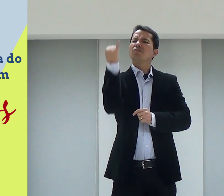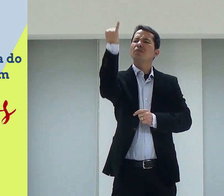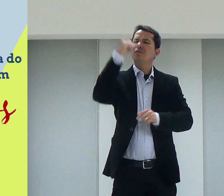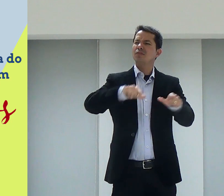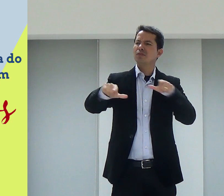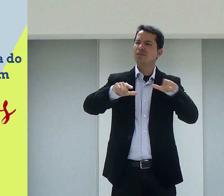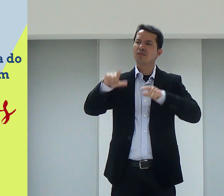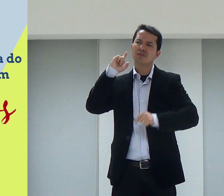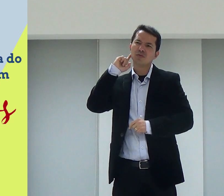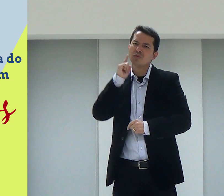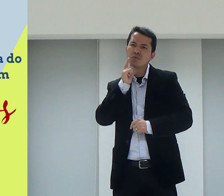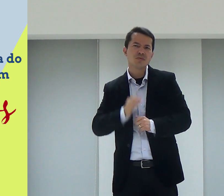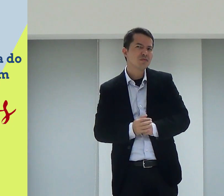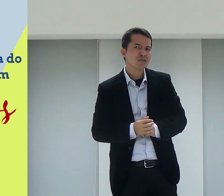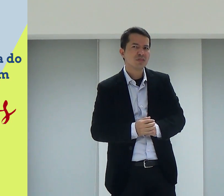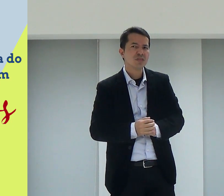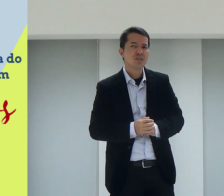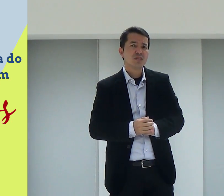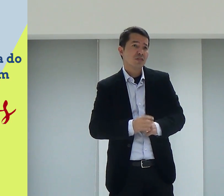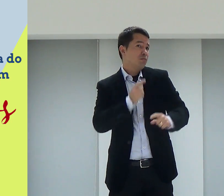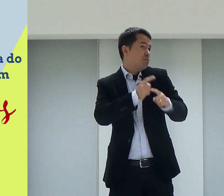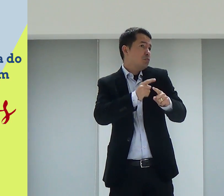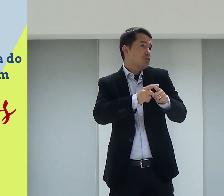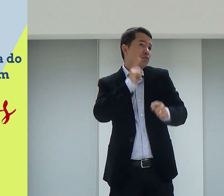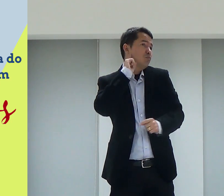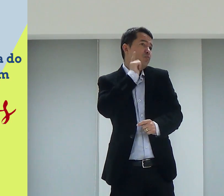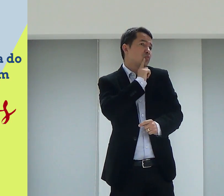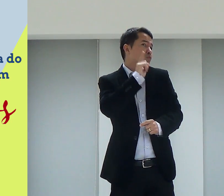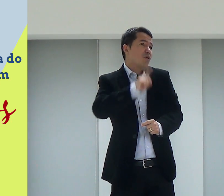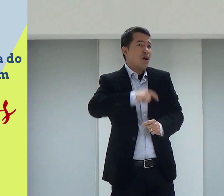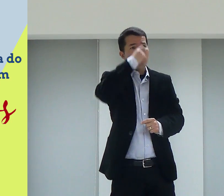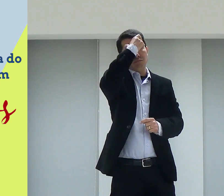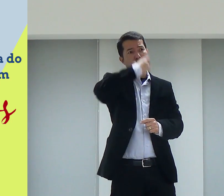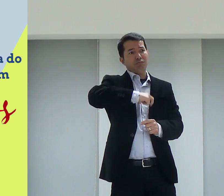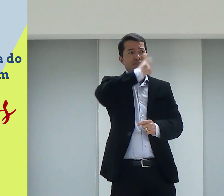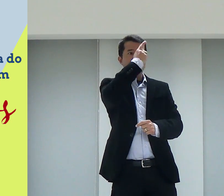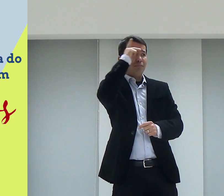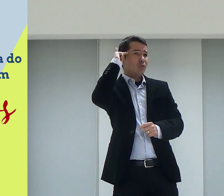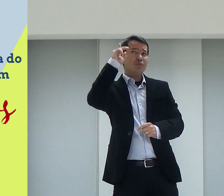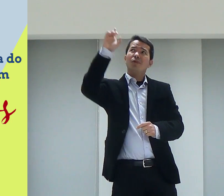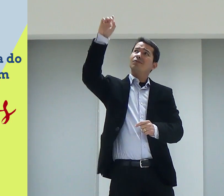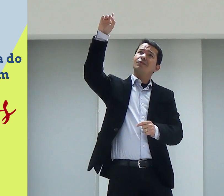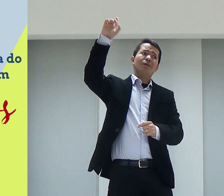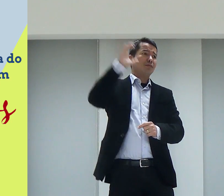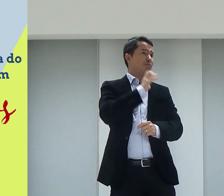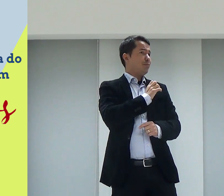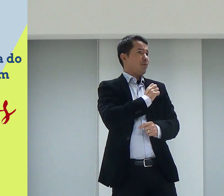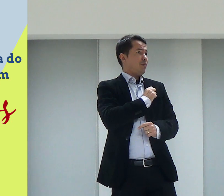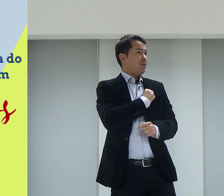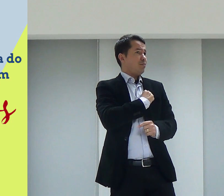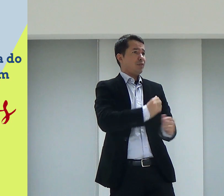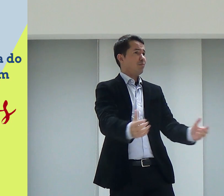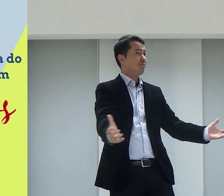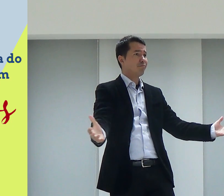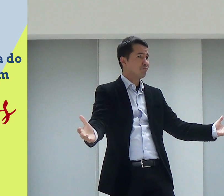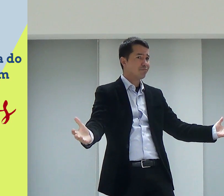Então, por que é importante ter esse trabalho com surdos? Né? Porque o surdo é uma pessoa que Deus ama.